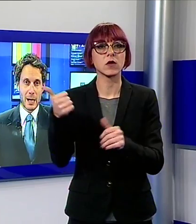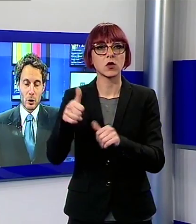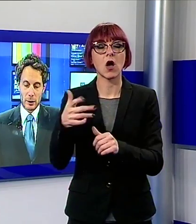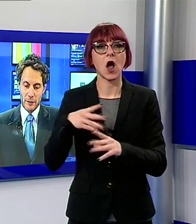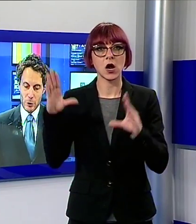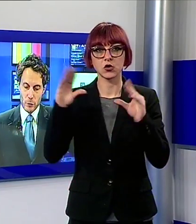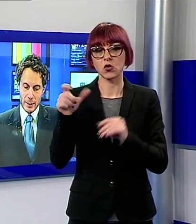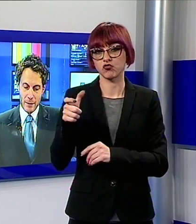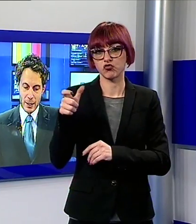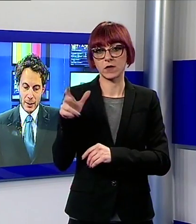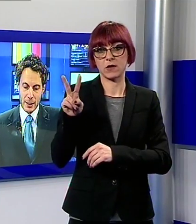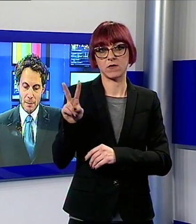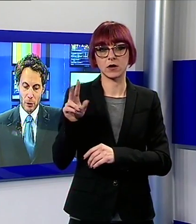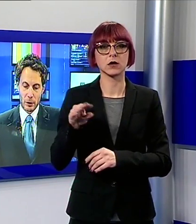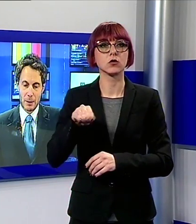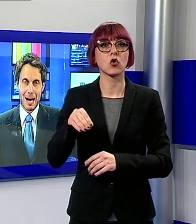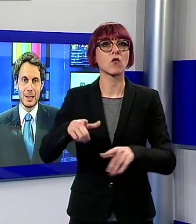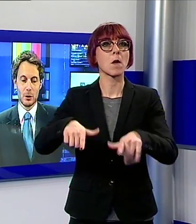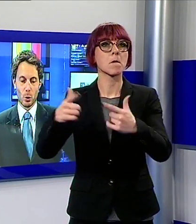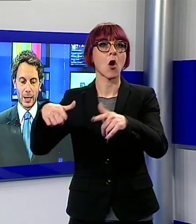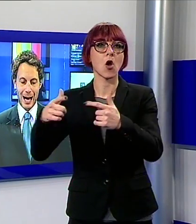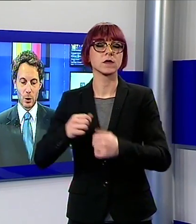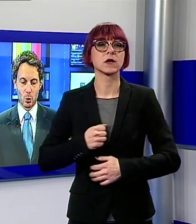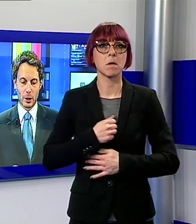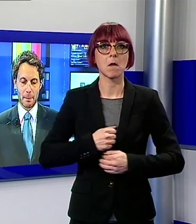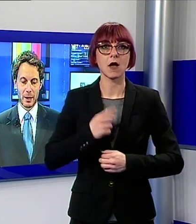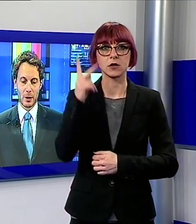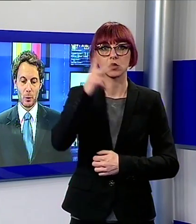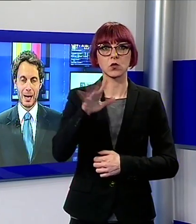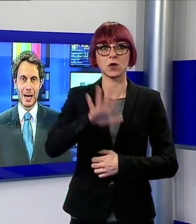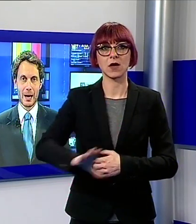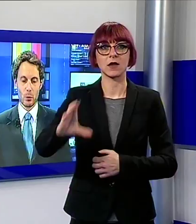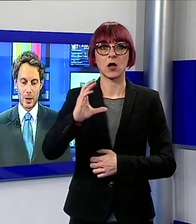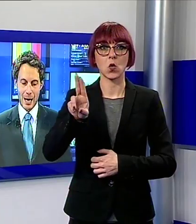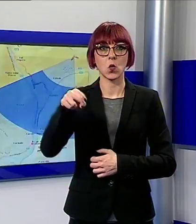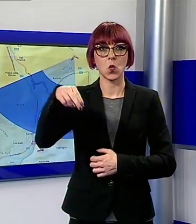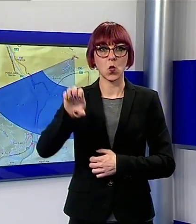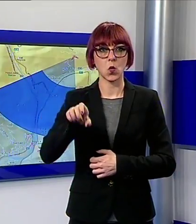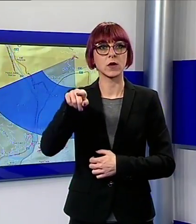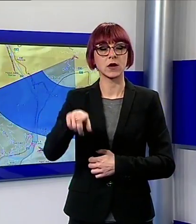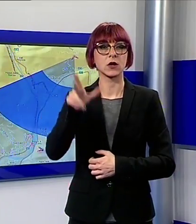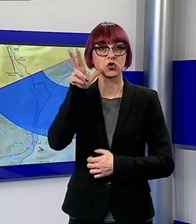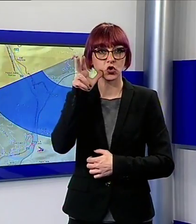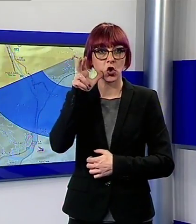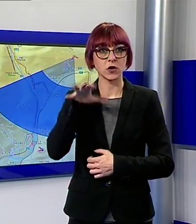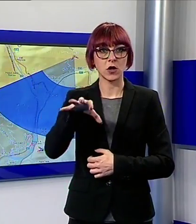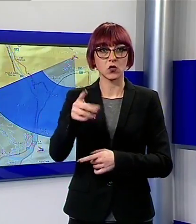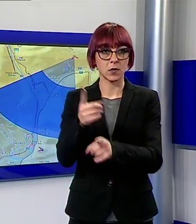notte fra giovedì e venerdì nei boschi di Bagni di Lucca a Cune per recuperare una donna che si era perduta